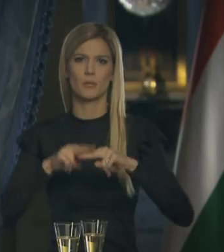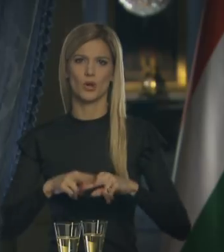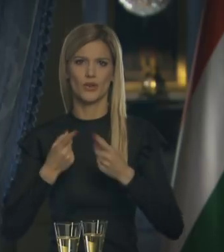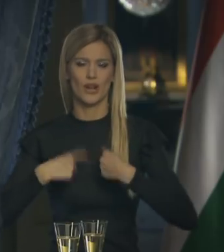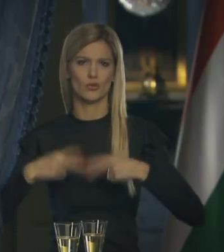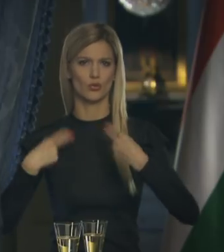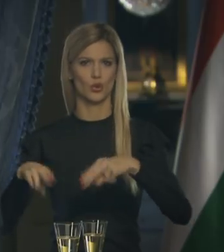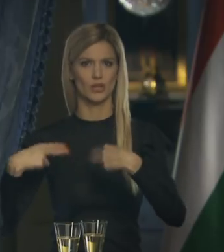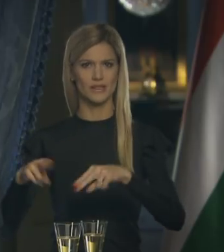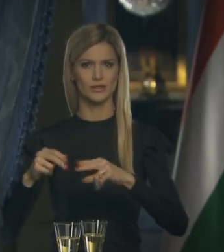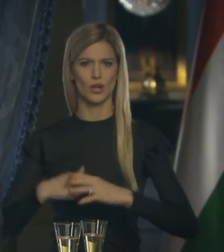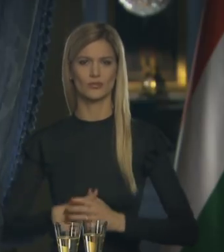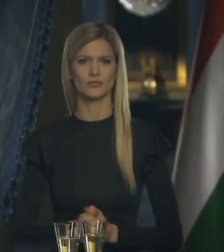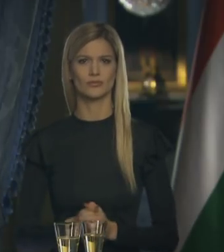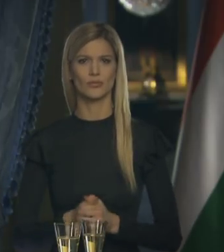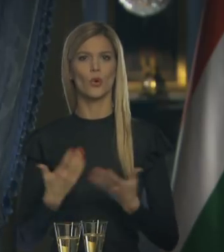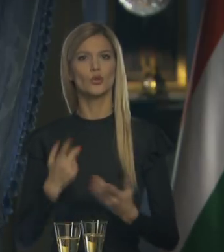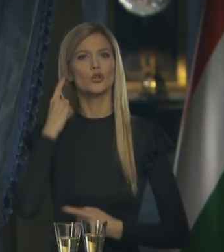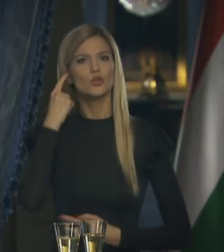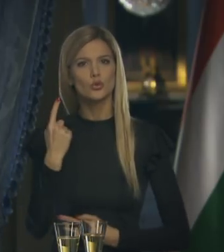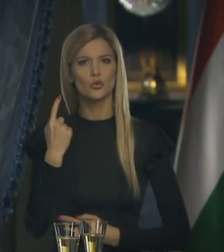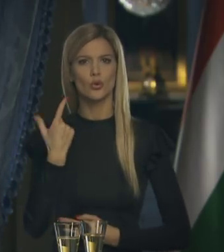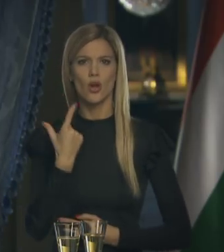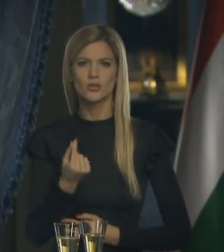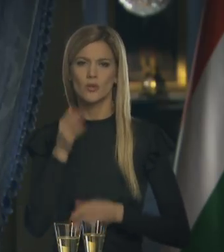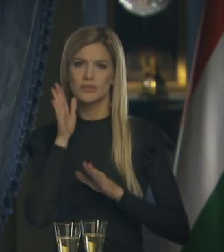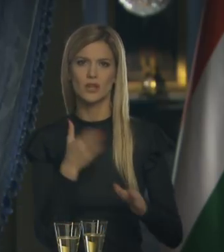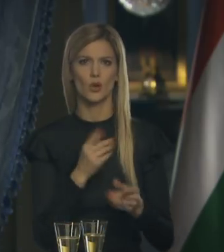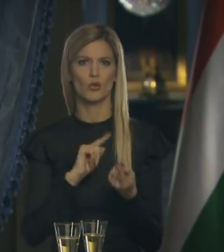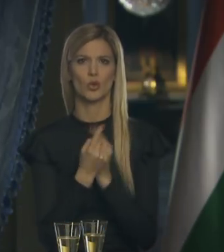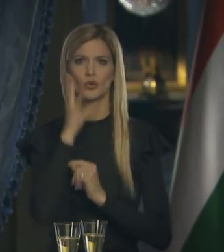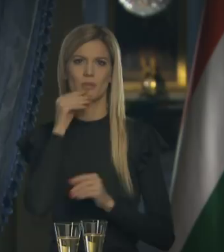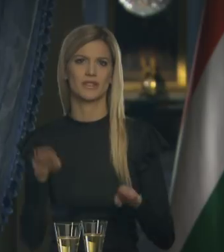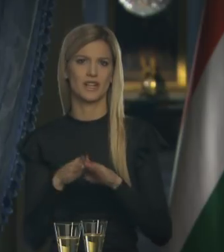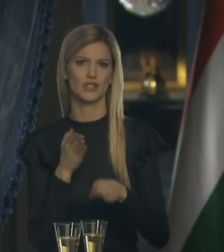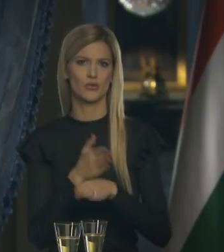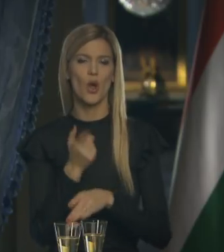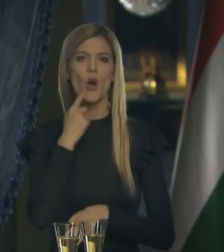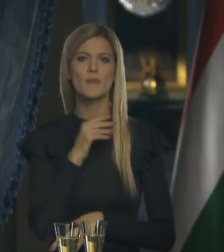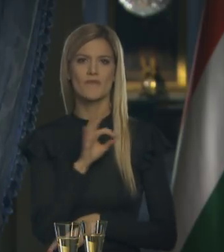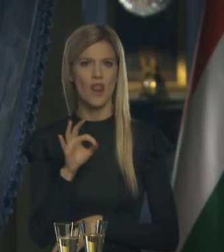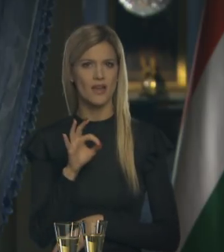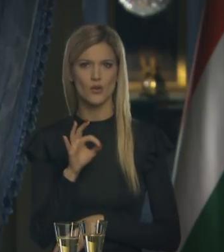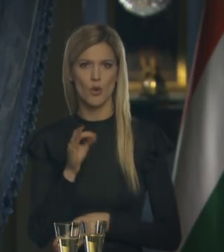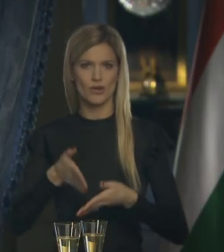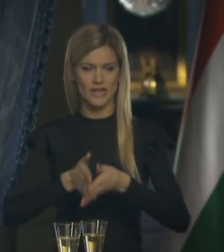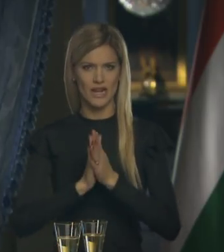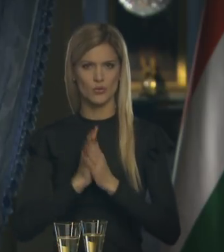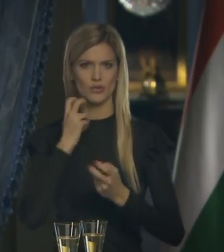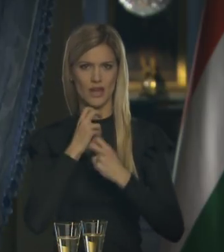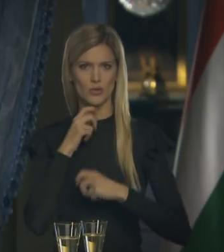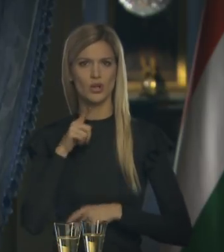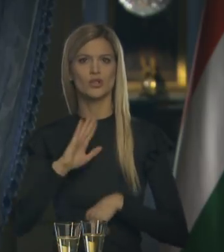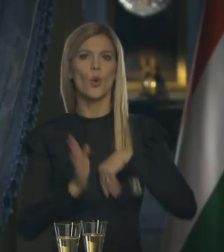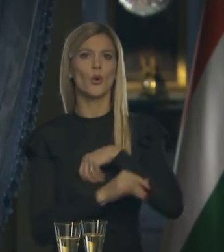a folytatásra. Hogy tudunk-e azzal a bizalommal fordulni embertársainkhoz, amivel a legjobbat kérjük számukra